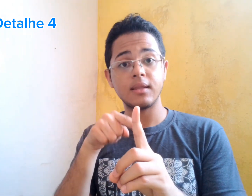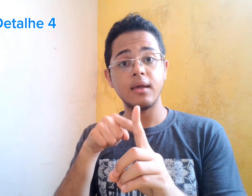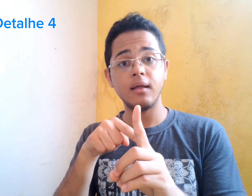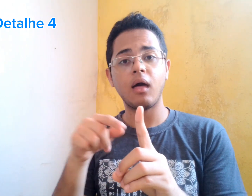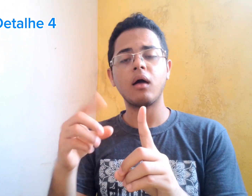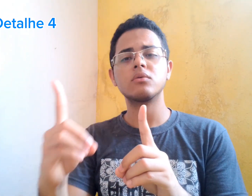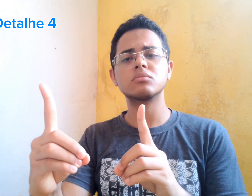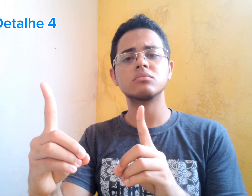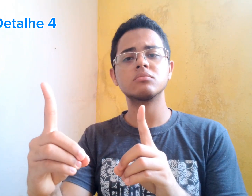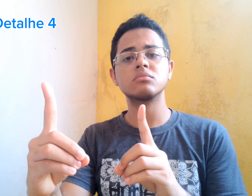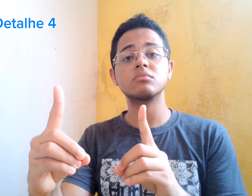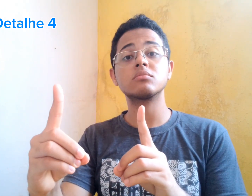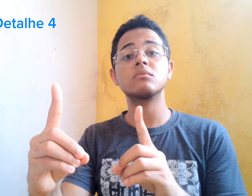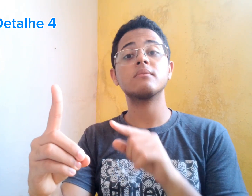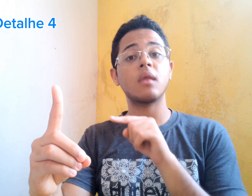Essa menina tinha uma irmã.